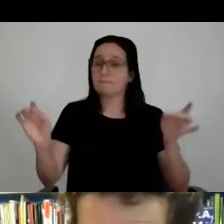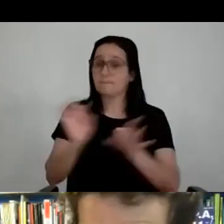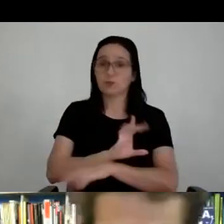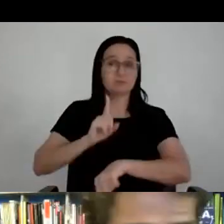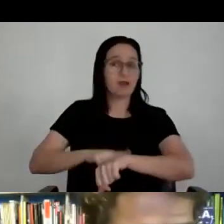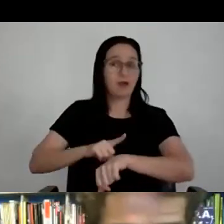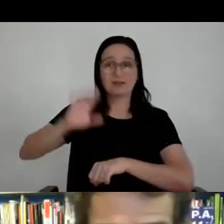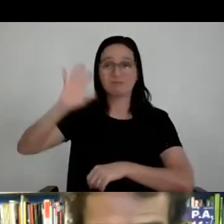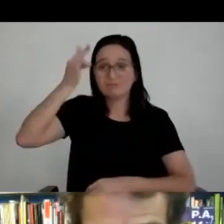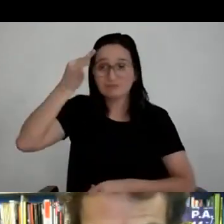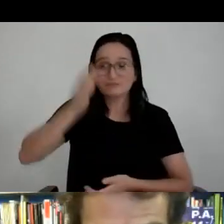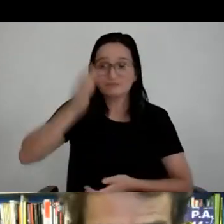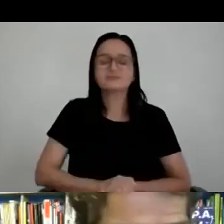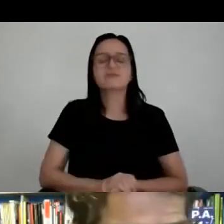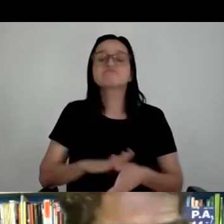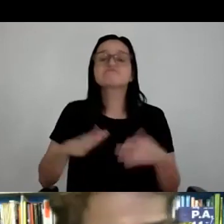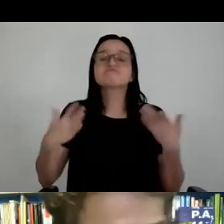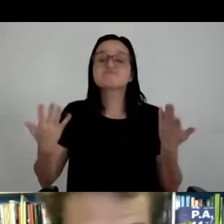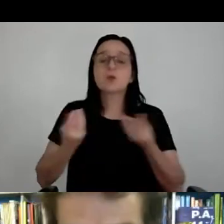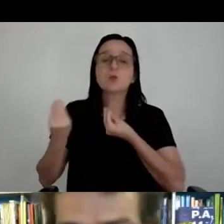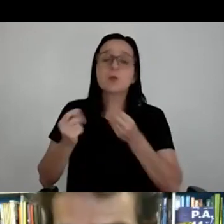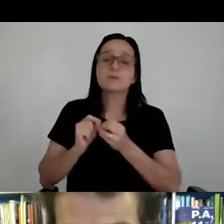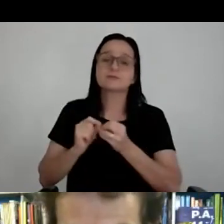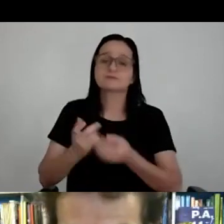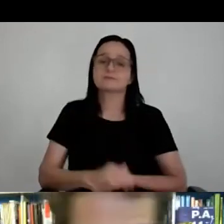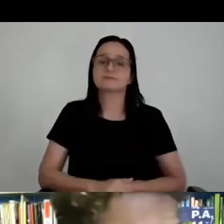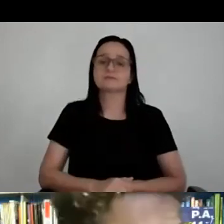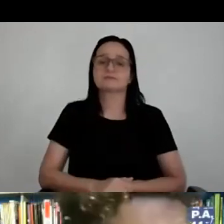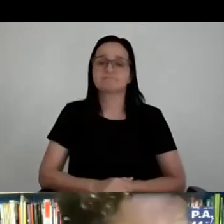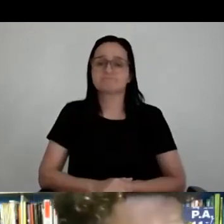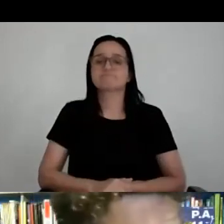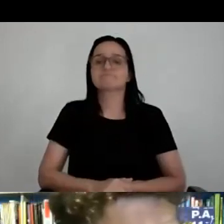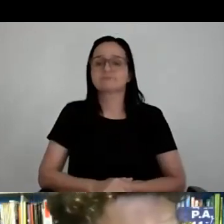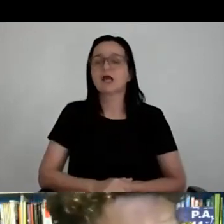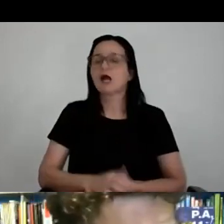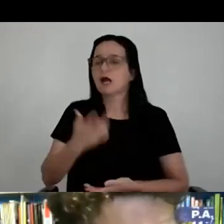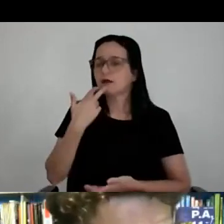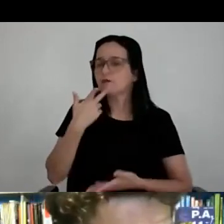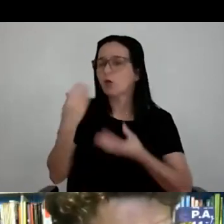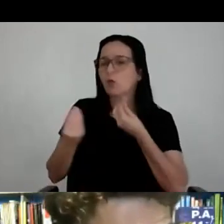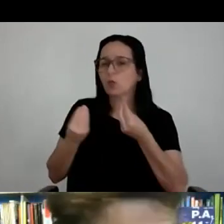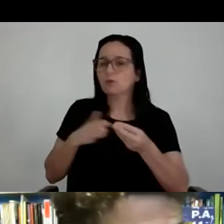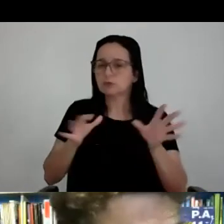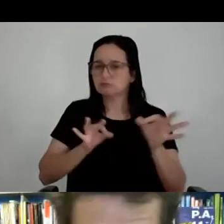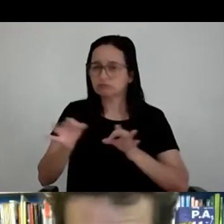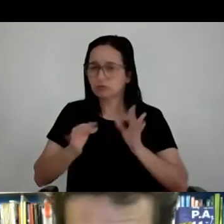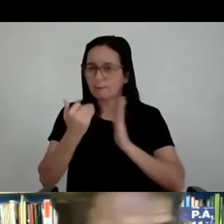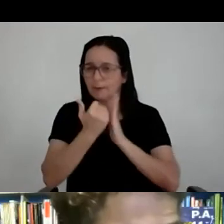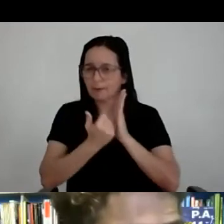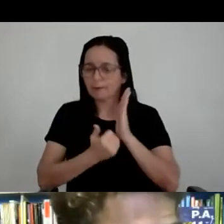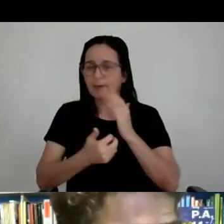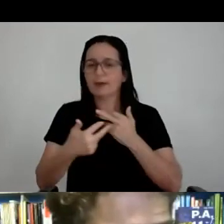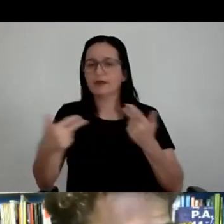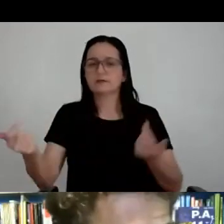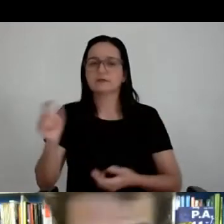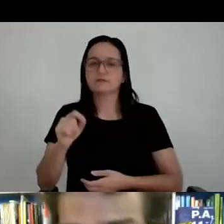e aí? Como é que você faz isso? Aí, eu vou resumir aqui alguns processos, entre eles um foi, fazer uma imagem, vamos